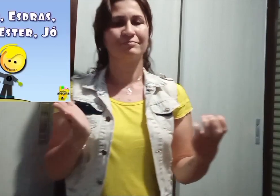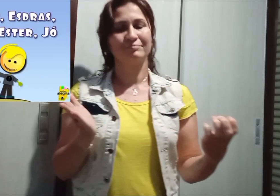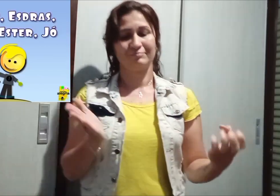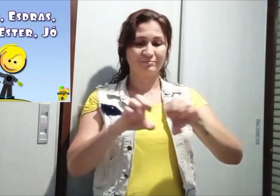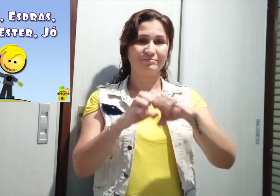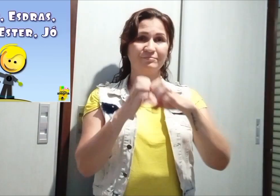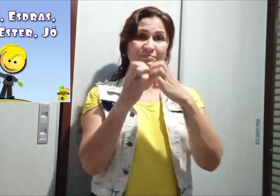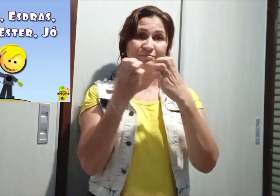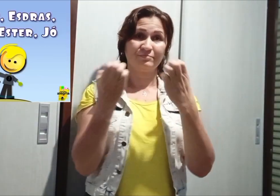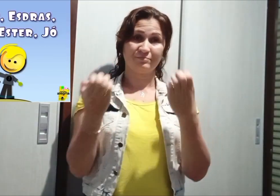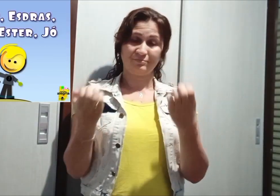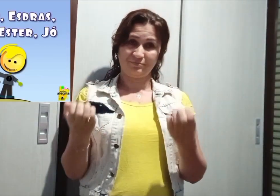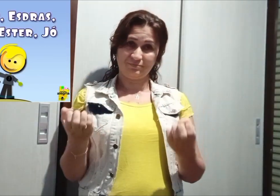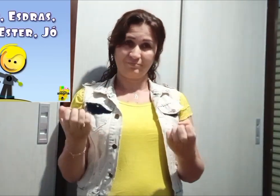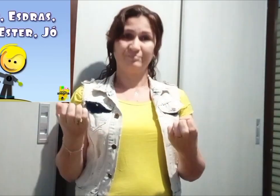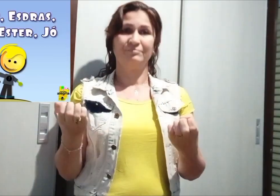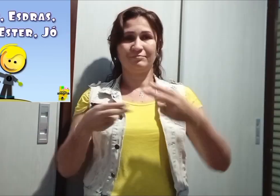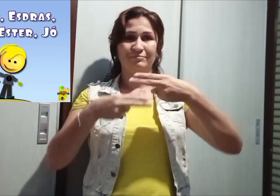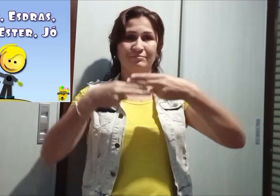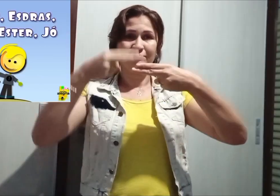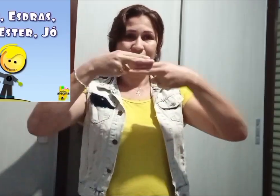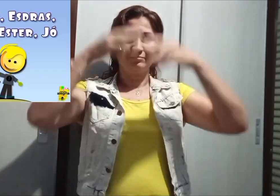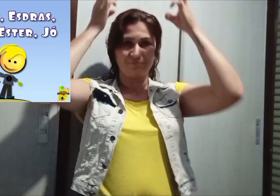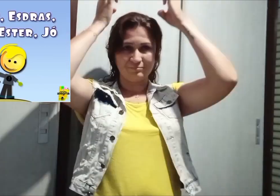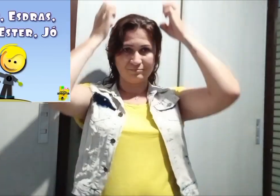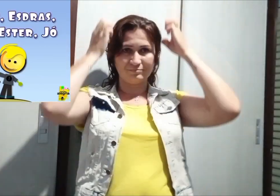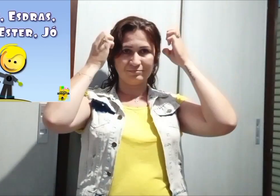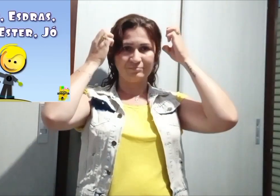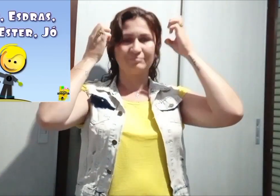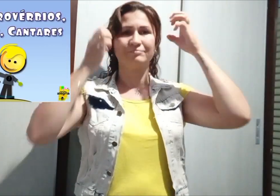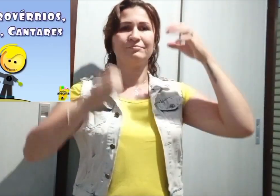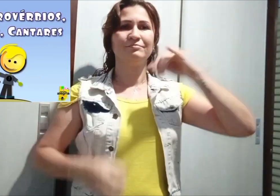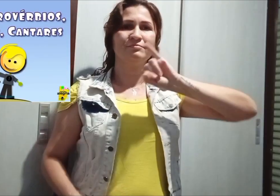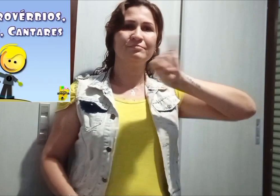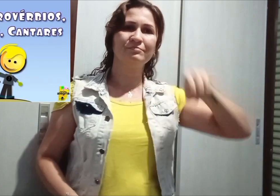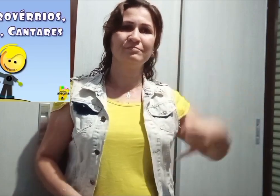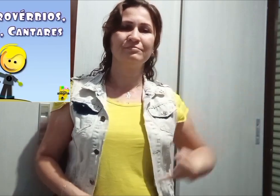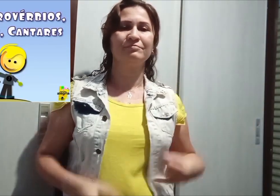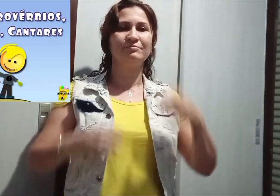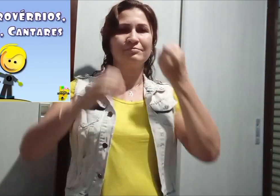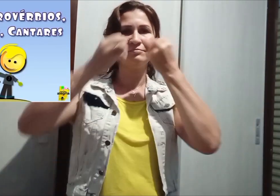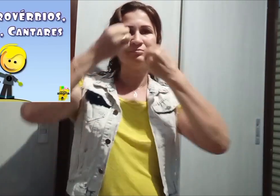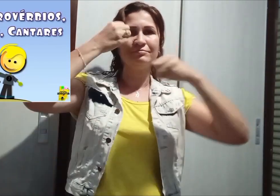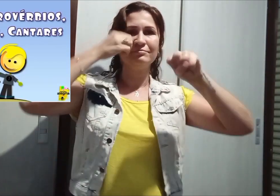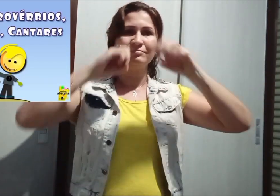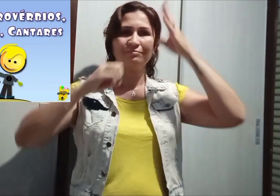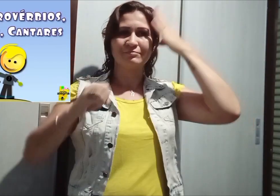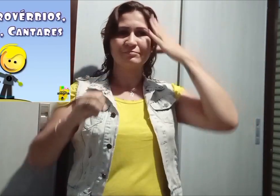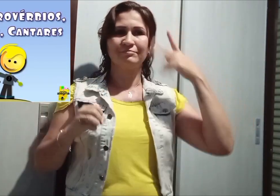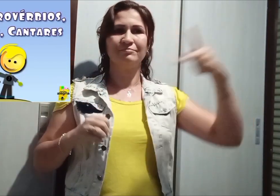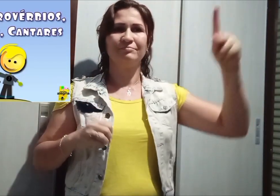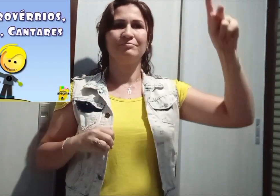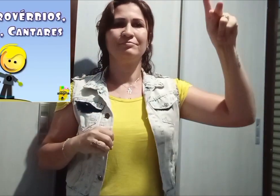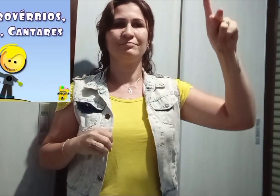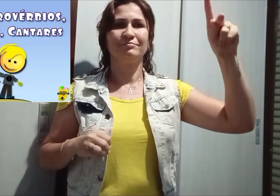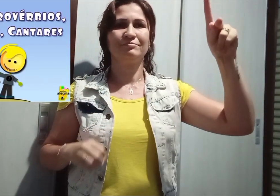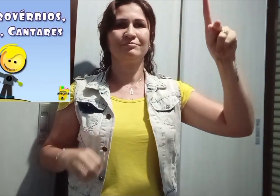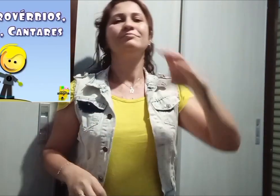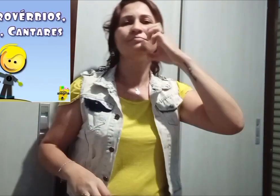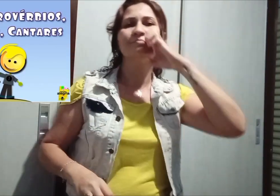Crônicas, Eslas, Neibes, Espejó, Salmos, Proverbs, Eclesiastes,